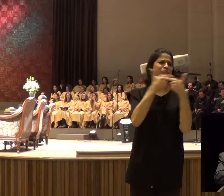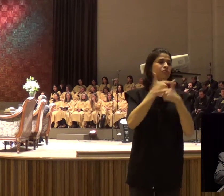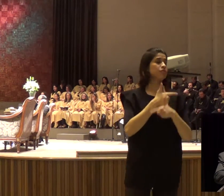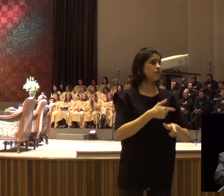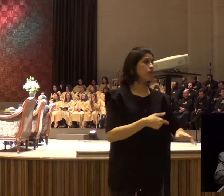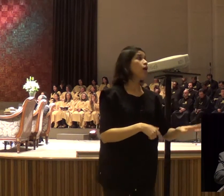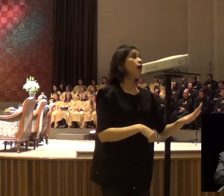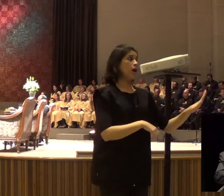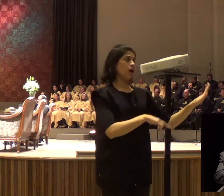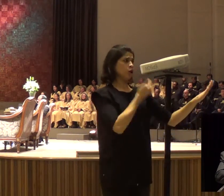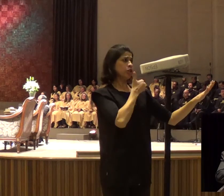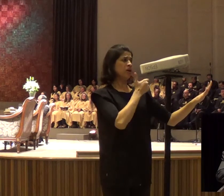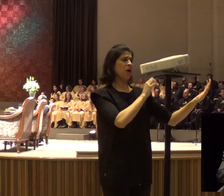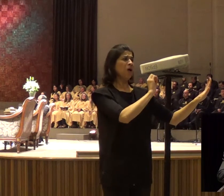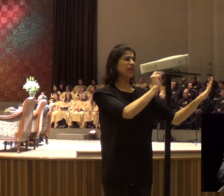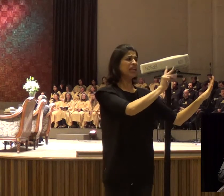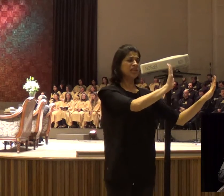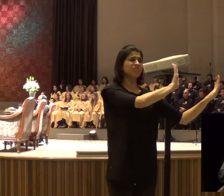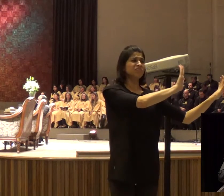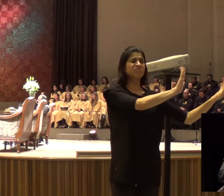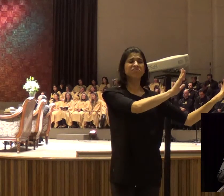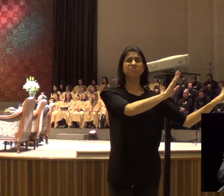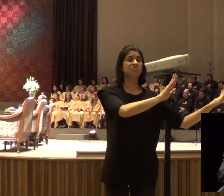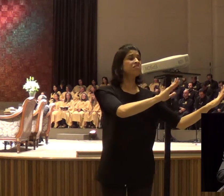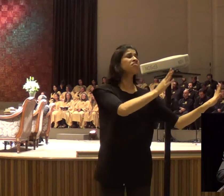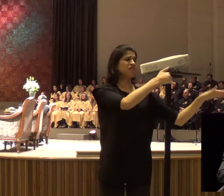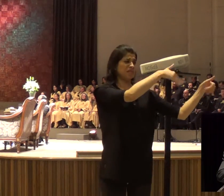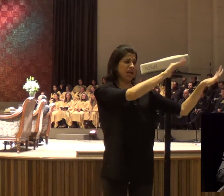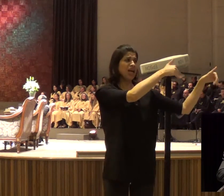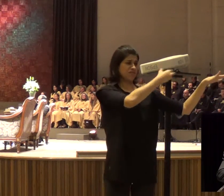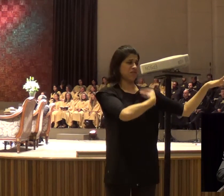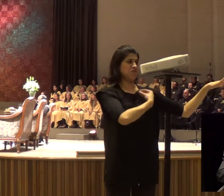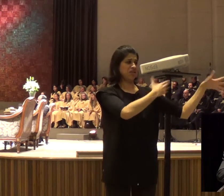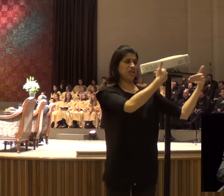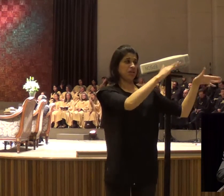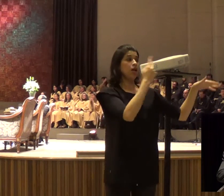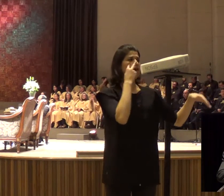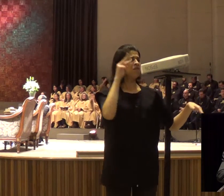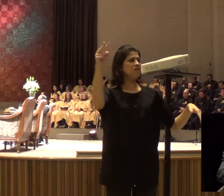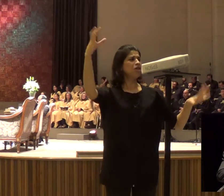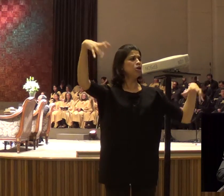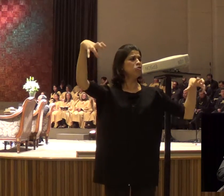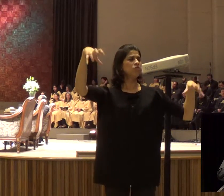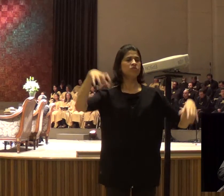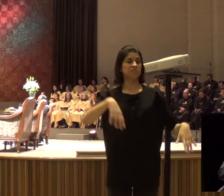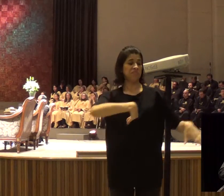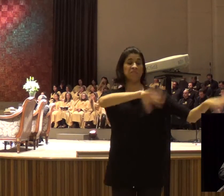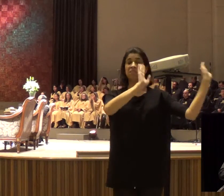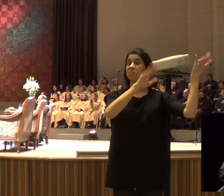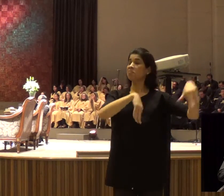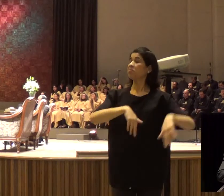na direção do mar, disse ao seu servo, e ele foi e olhou, não há nada lá, disse ele,